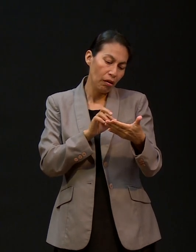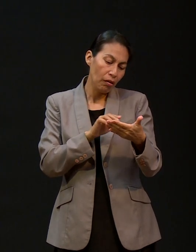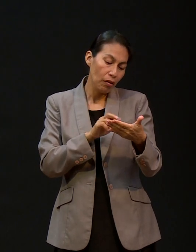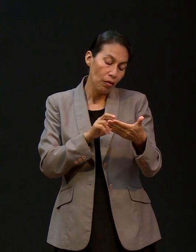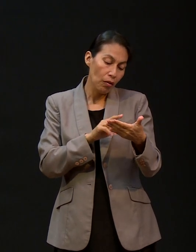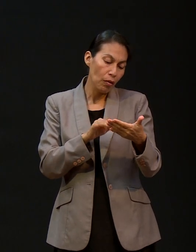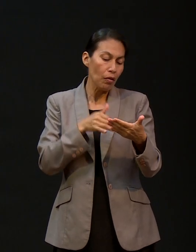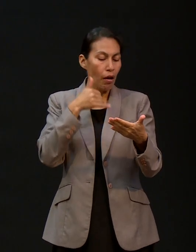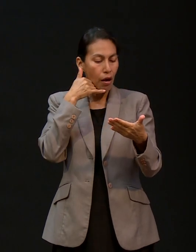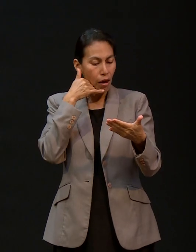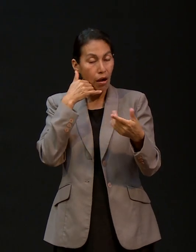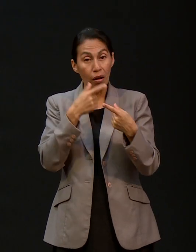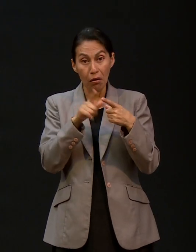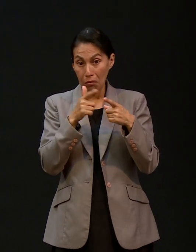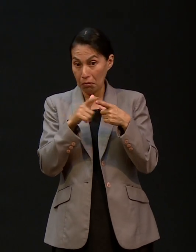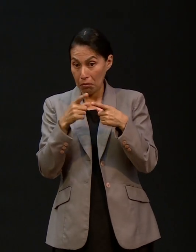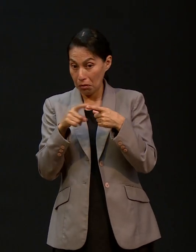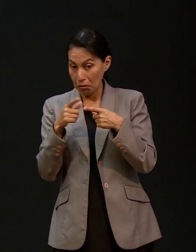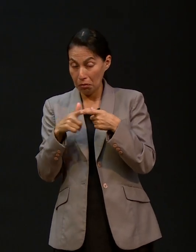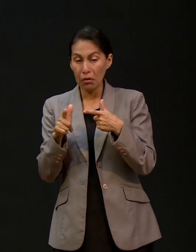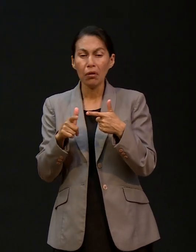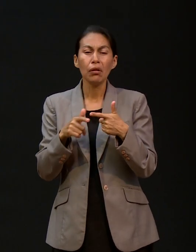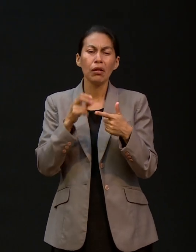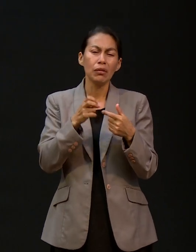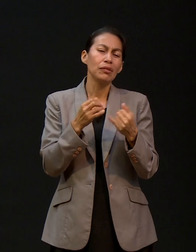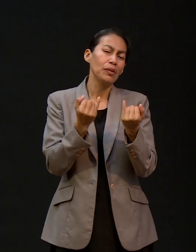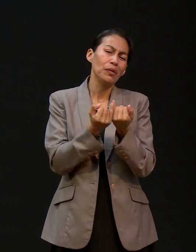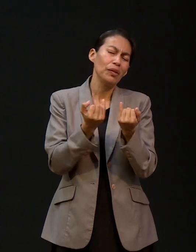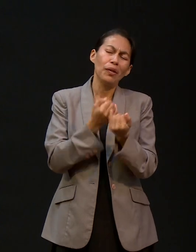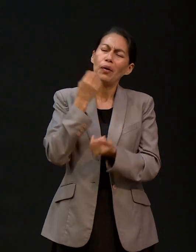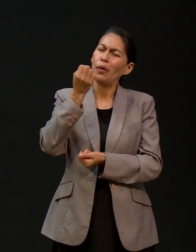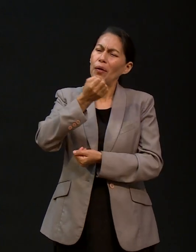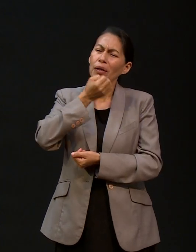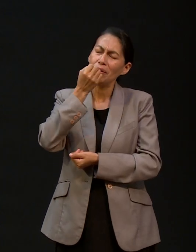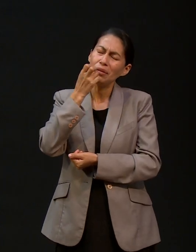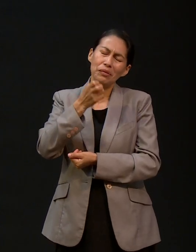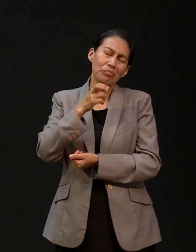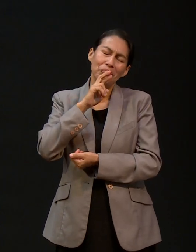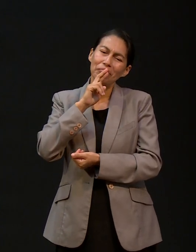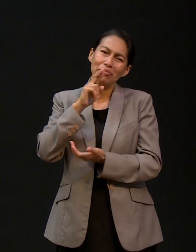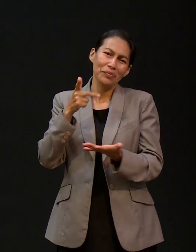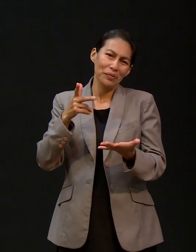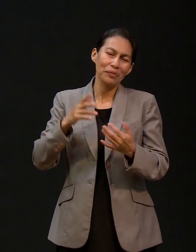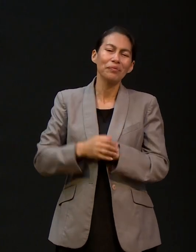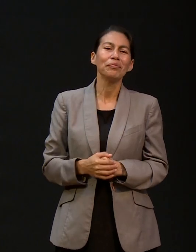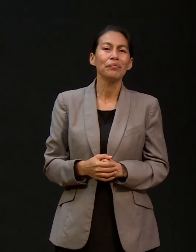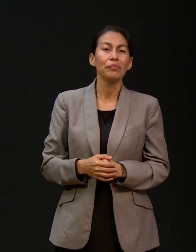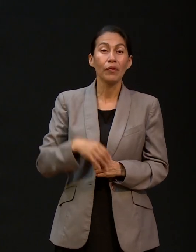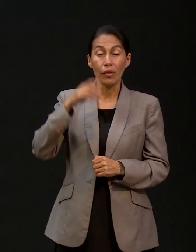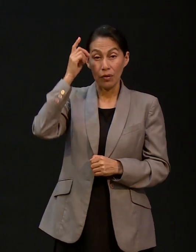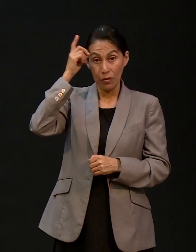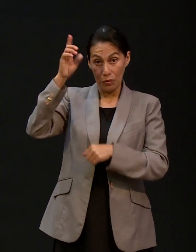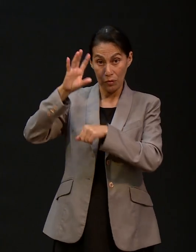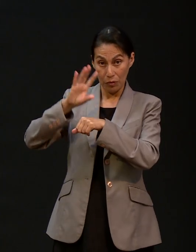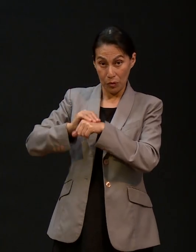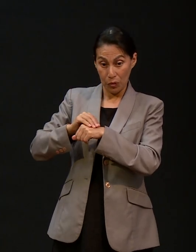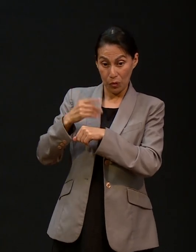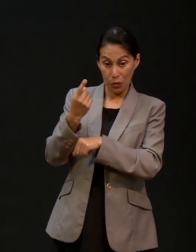comunicarnos y movernos y hablar a quien querramos, pues la oración es una tecnología, un mecanismo, es un método que el Señor nos